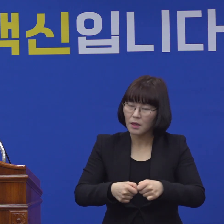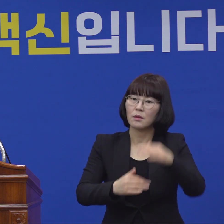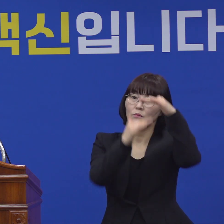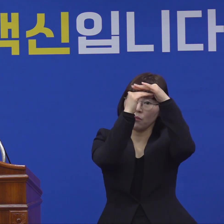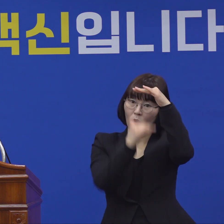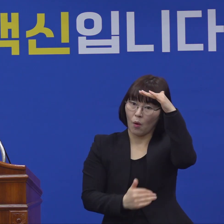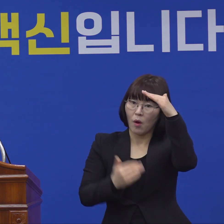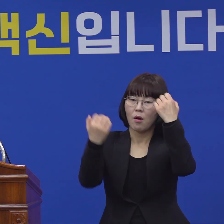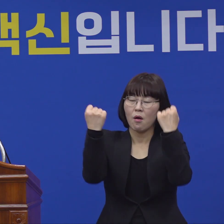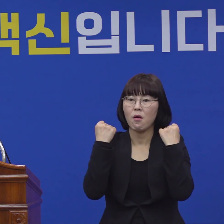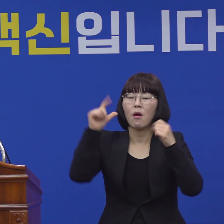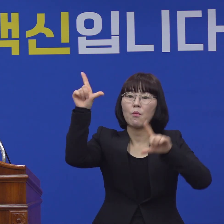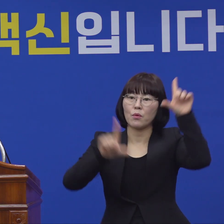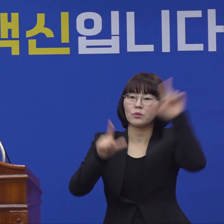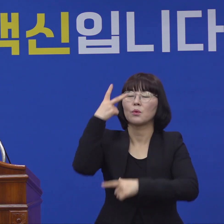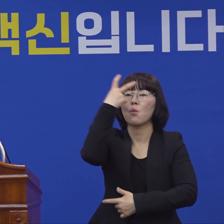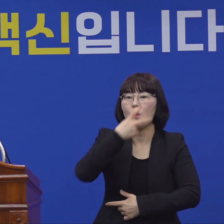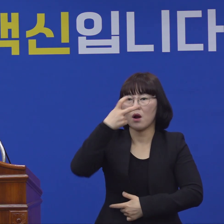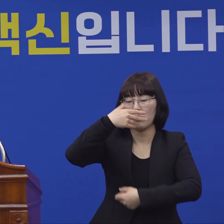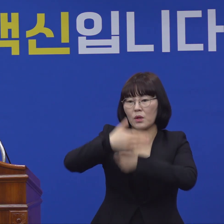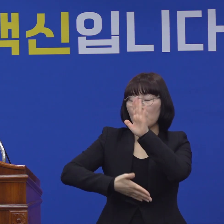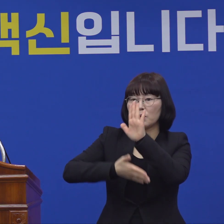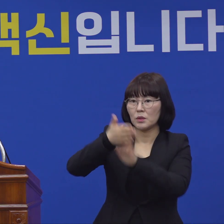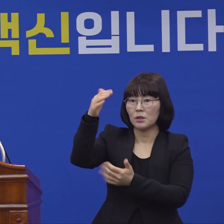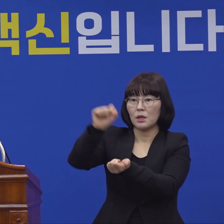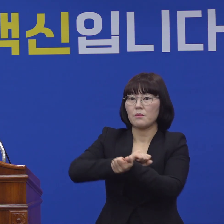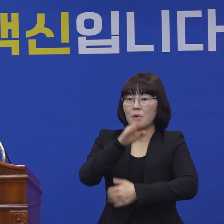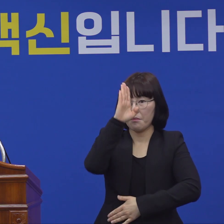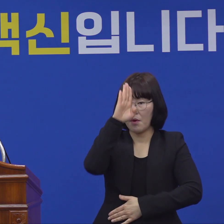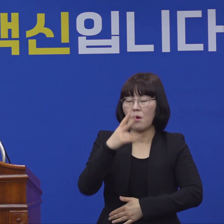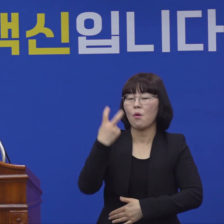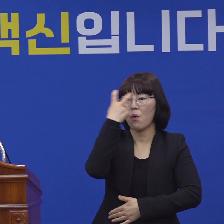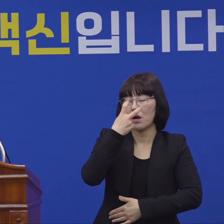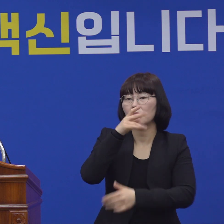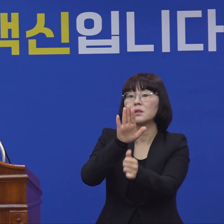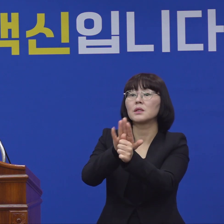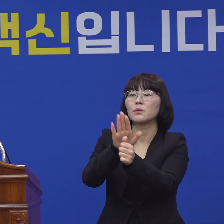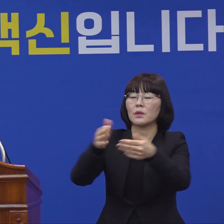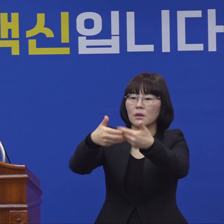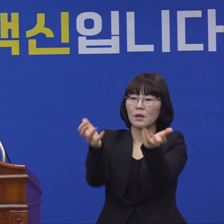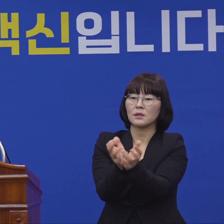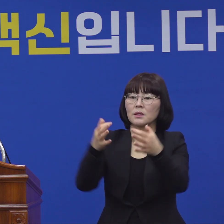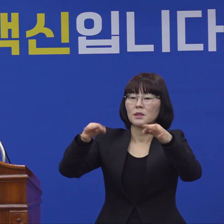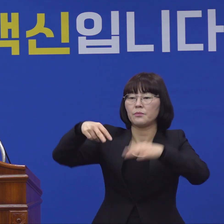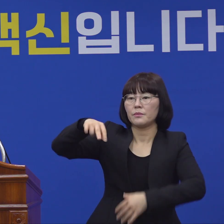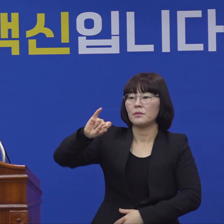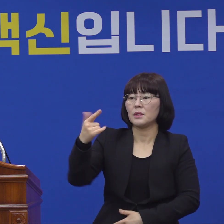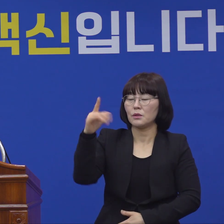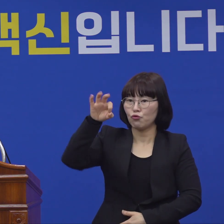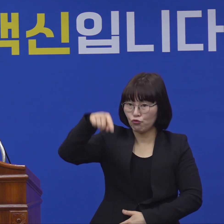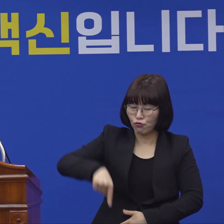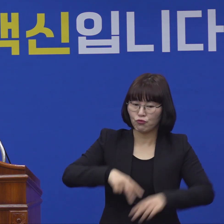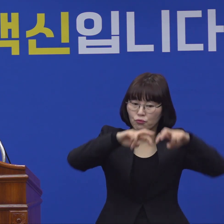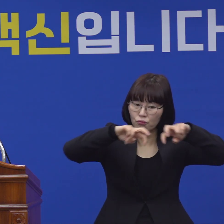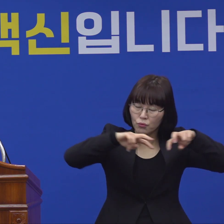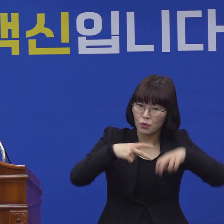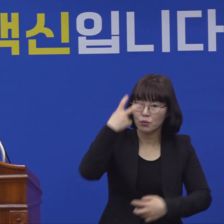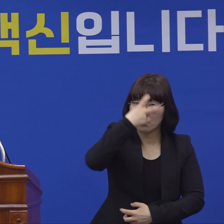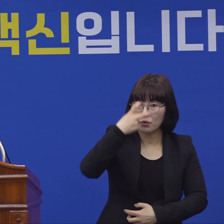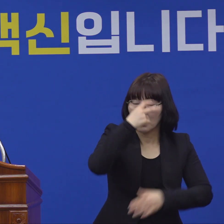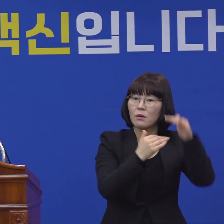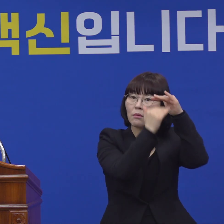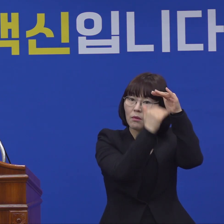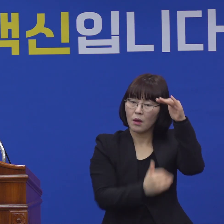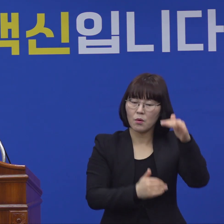건강상태와 관리에 대해서는 대구시 감염병관리지원단 김신우 단장께서, 역학조사 진행